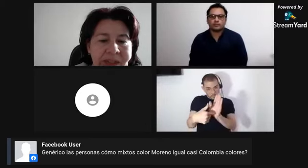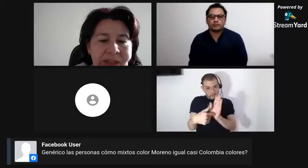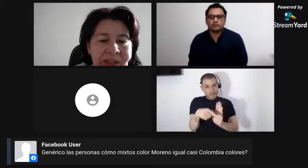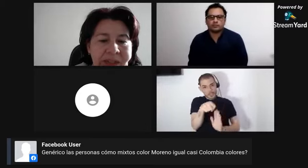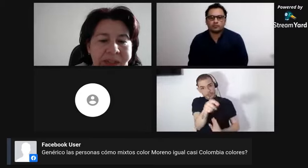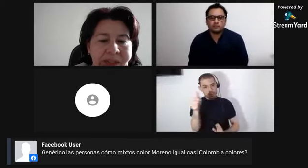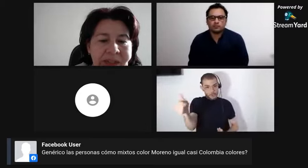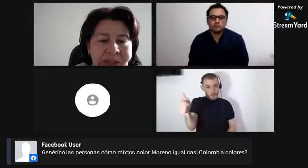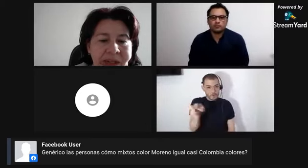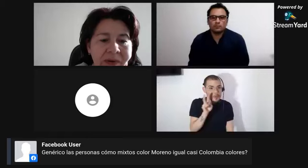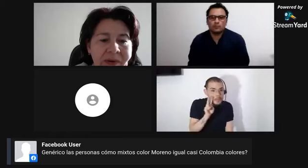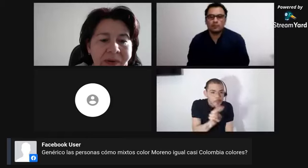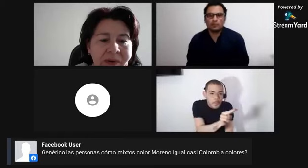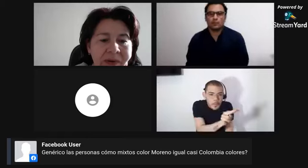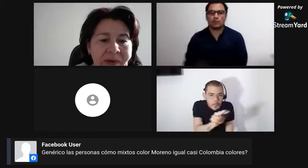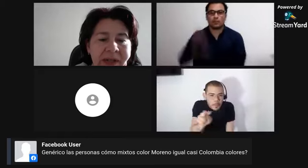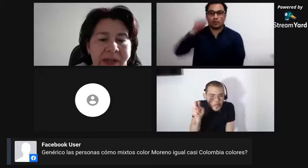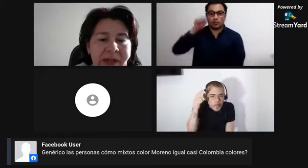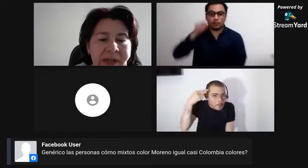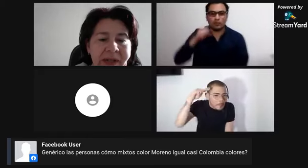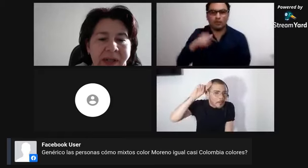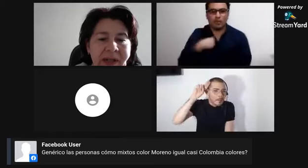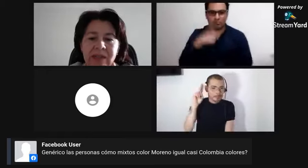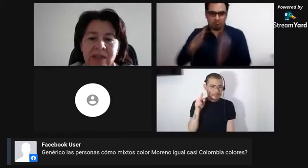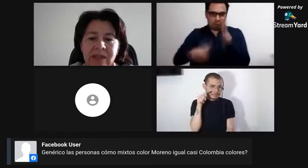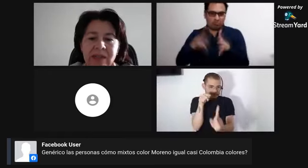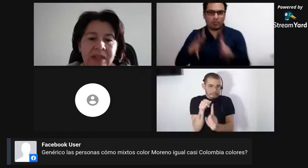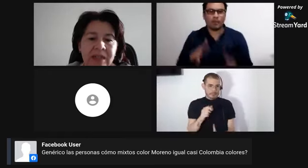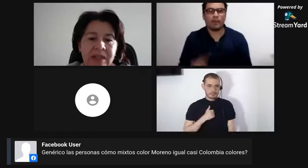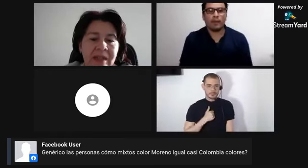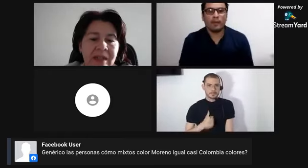interpretar y leer directamente.